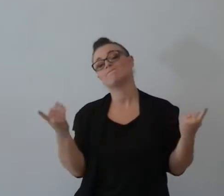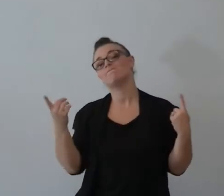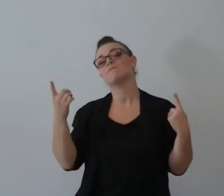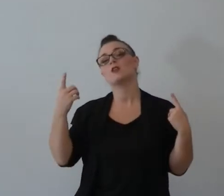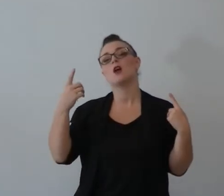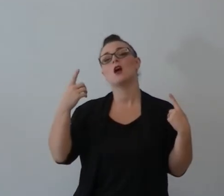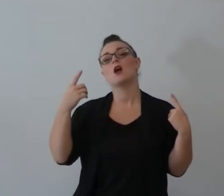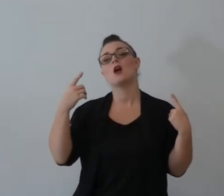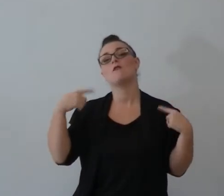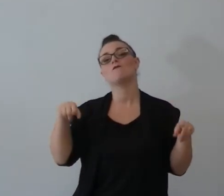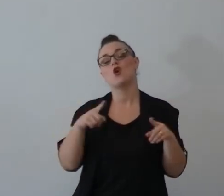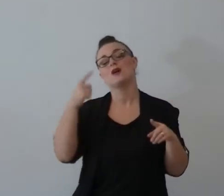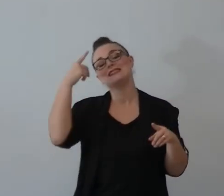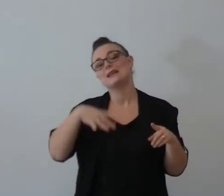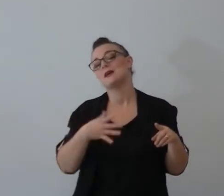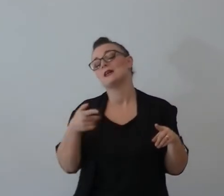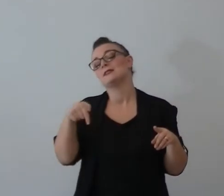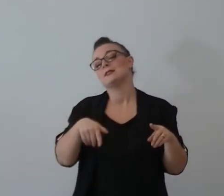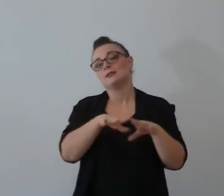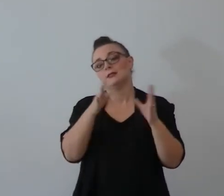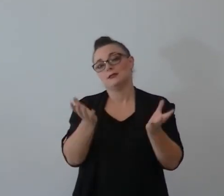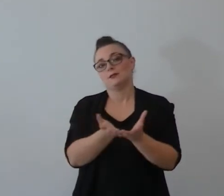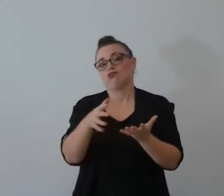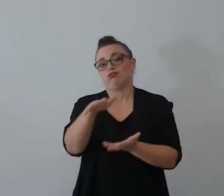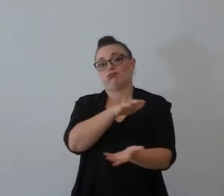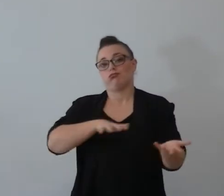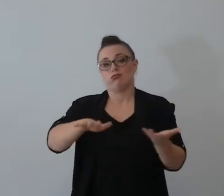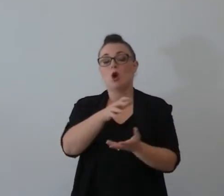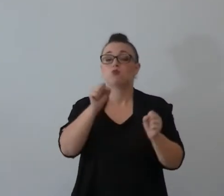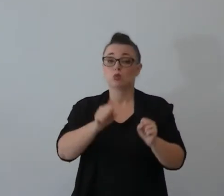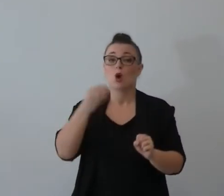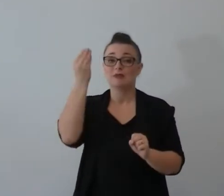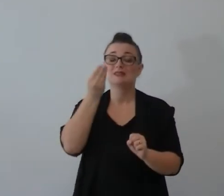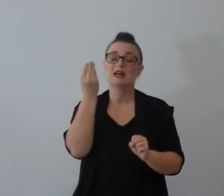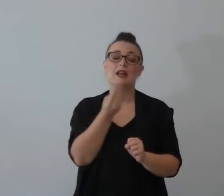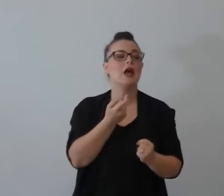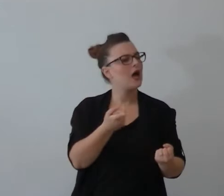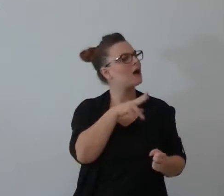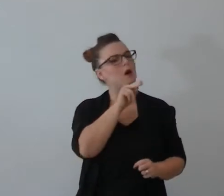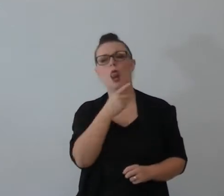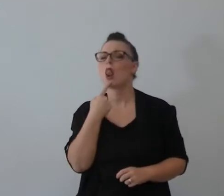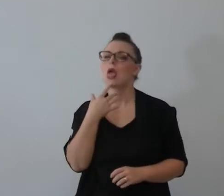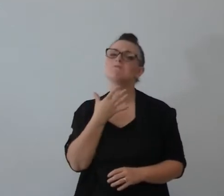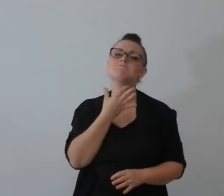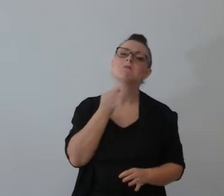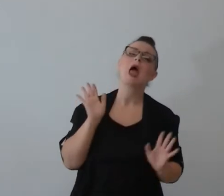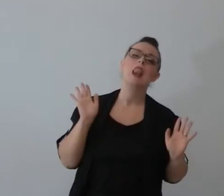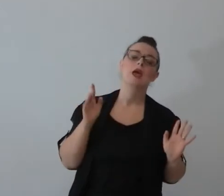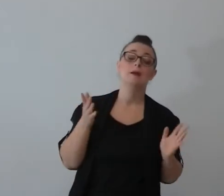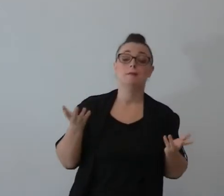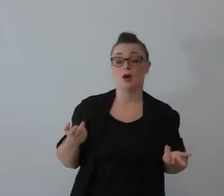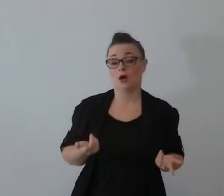sfidata, potreste pensare, belle parole, ma si si capisco bene, ma io vivo qua,